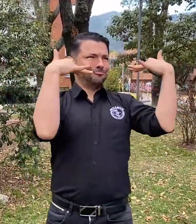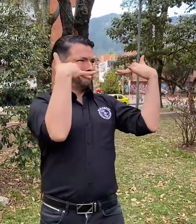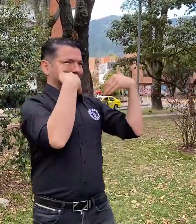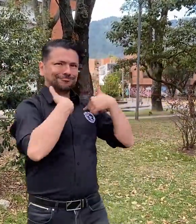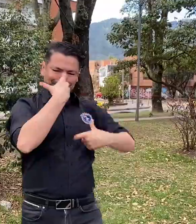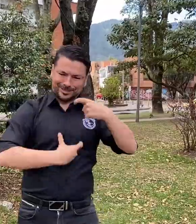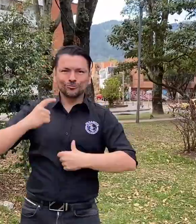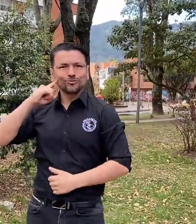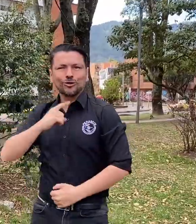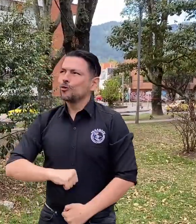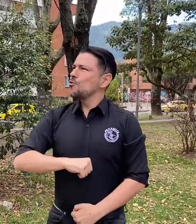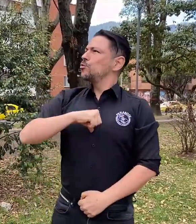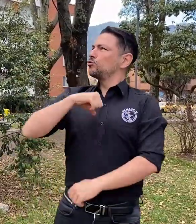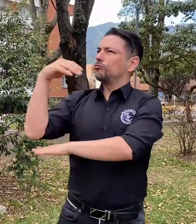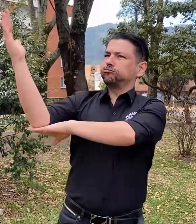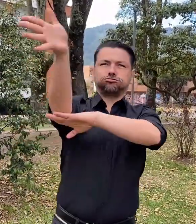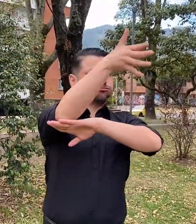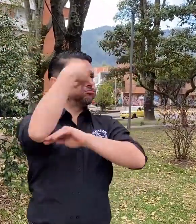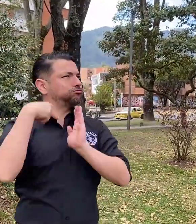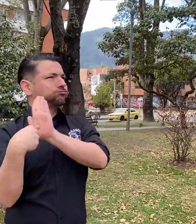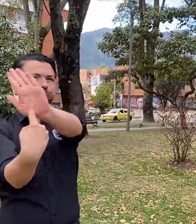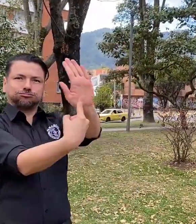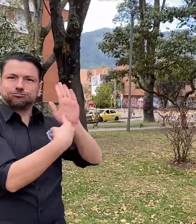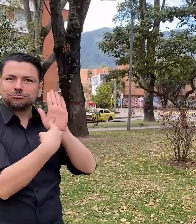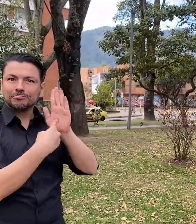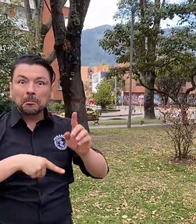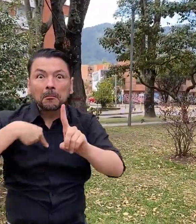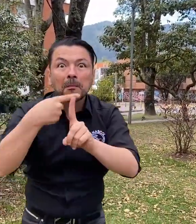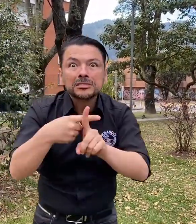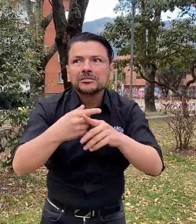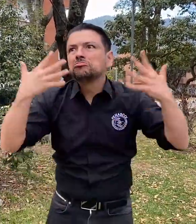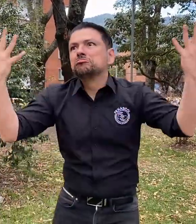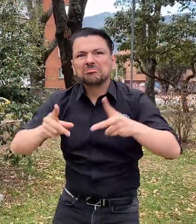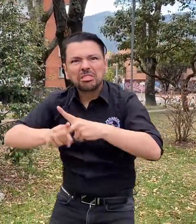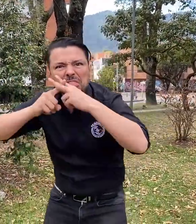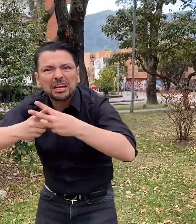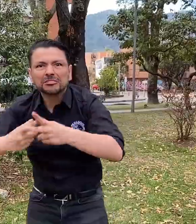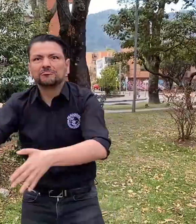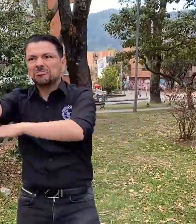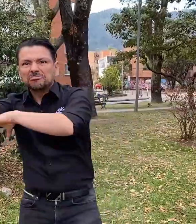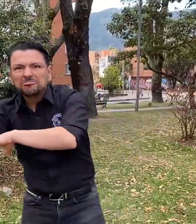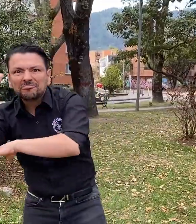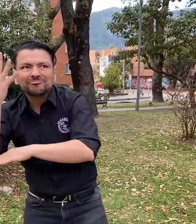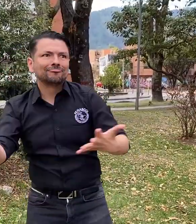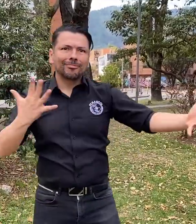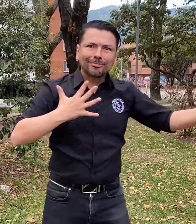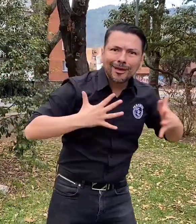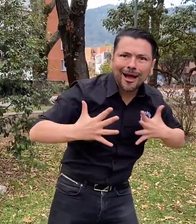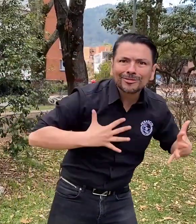actividades como marchas, donde se pueda mostrar nuestro orgullo como personas sordas, ondeando nuestra bandera. Acompañemos esto de